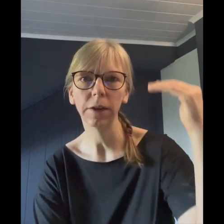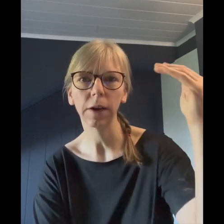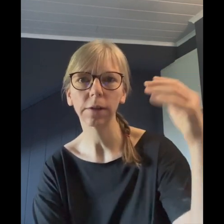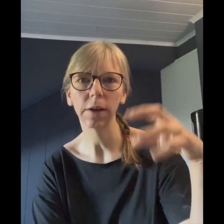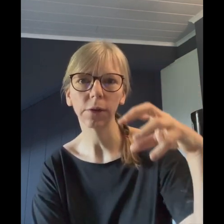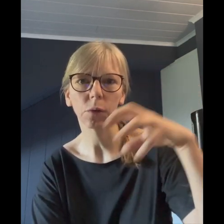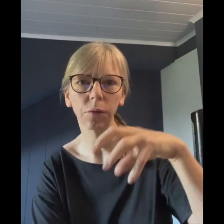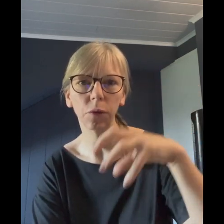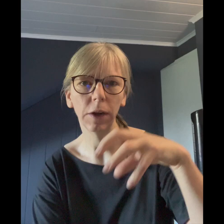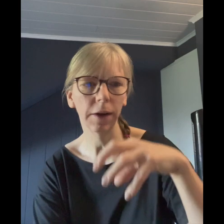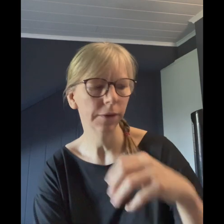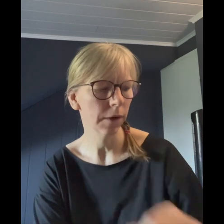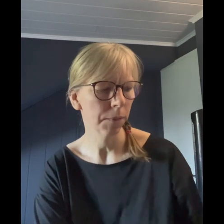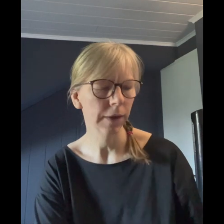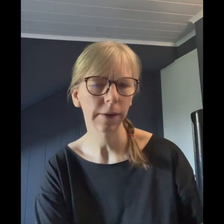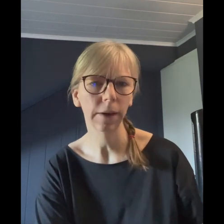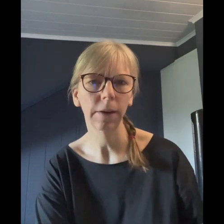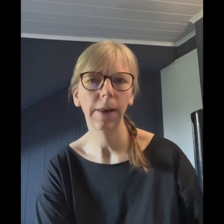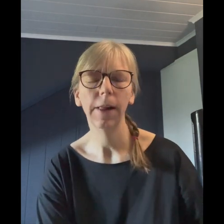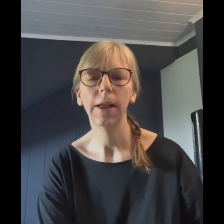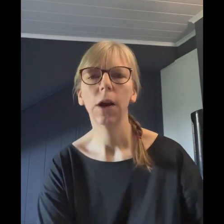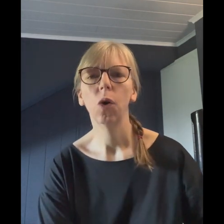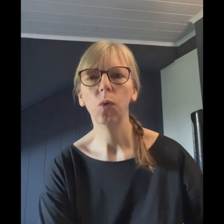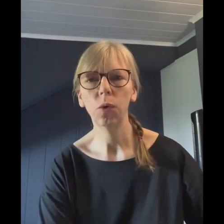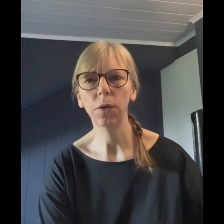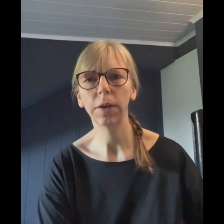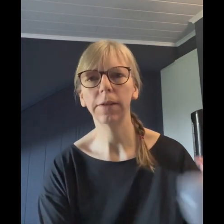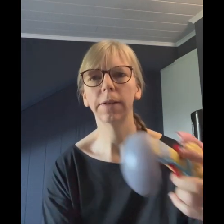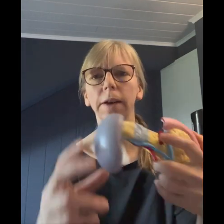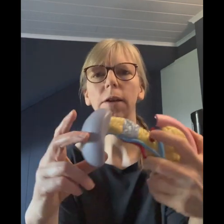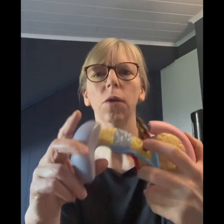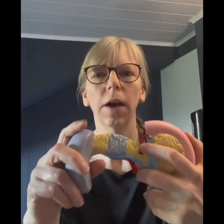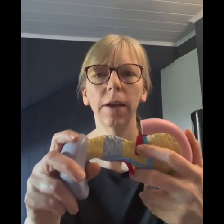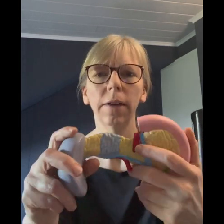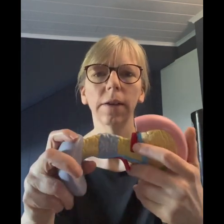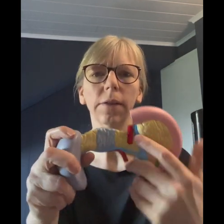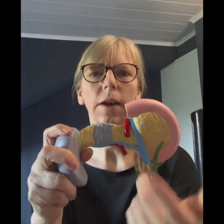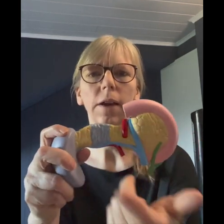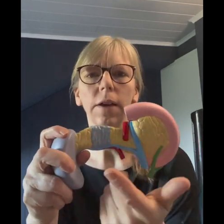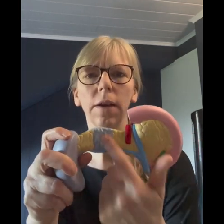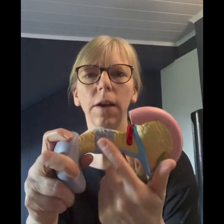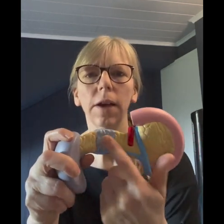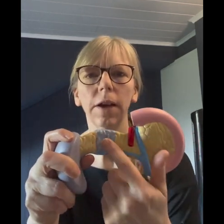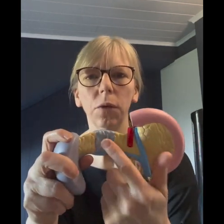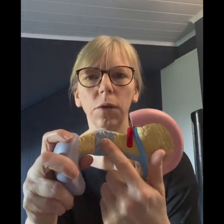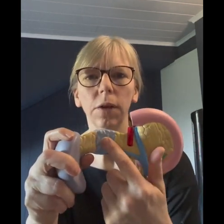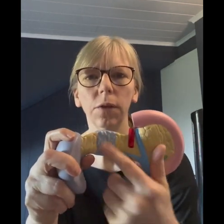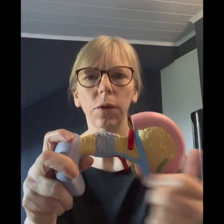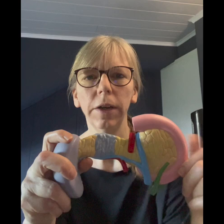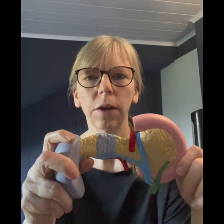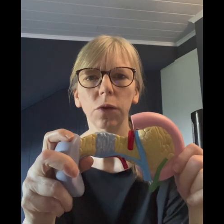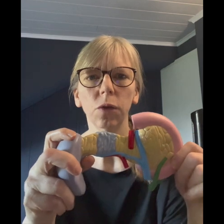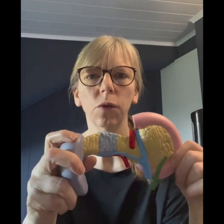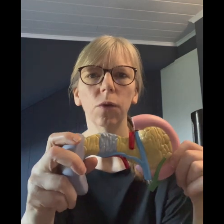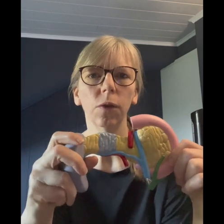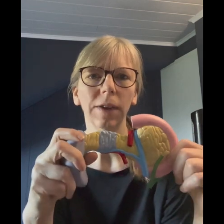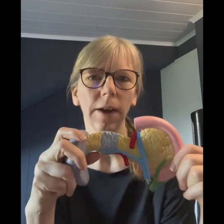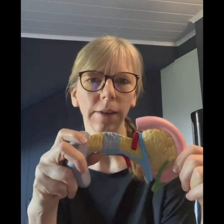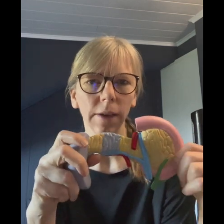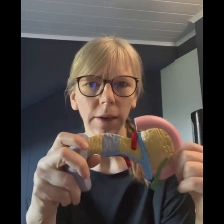Tageslast oder für die einzelne Mahlzeit und es zeigt auch an, dass eine erhöhte Insulinausschüttung da sein